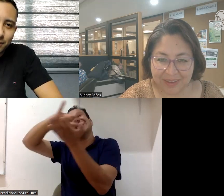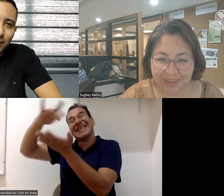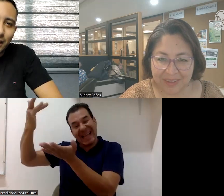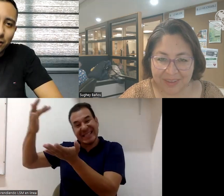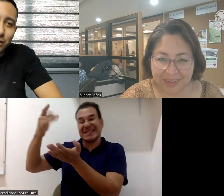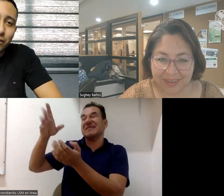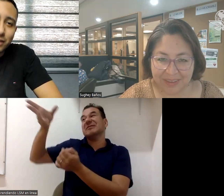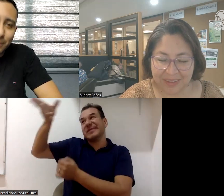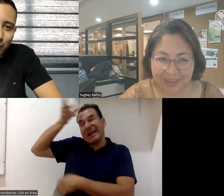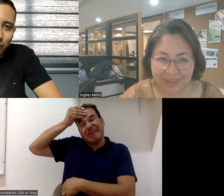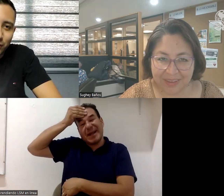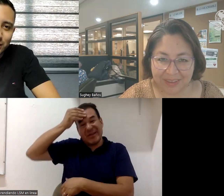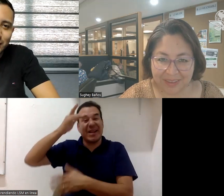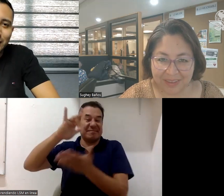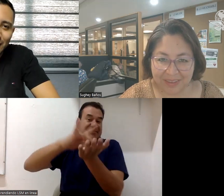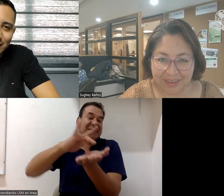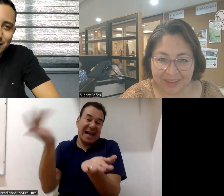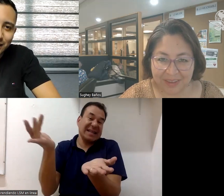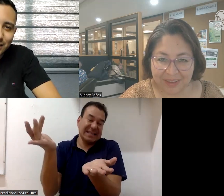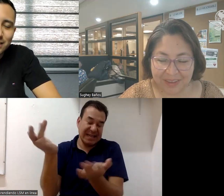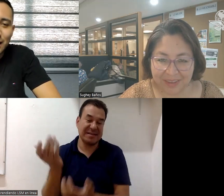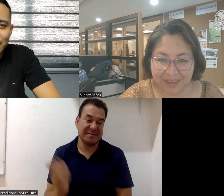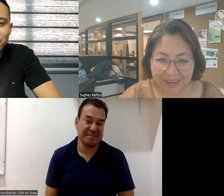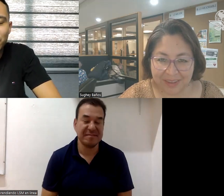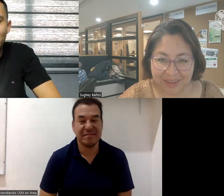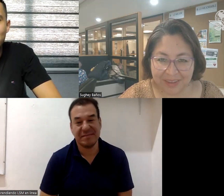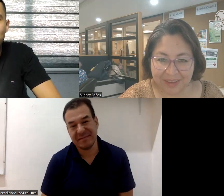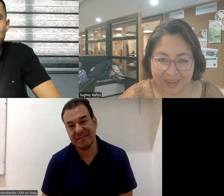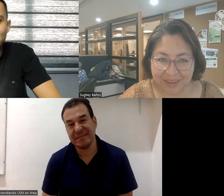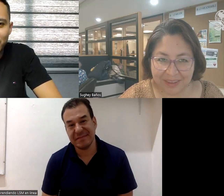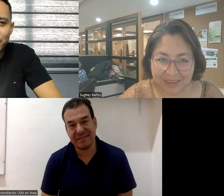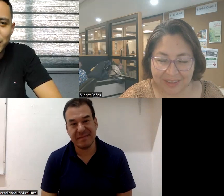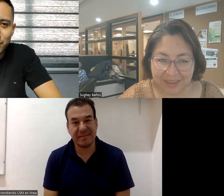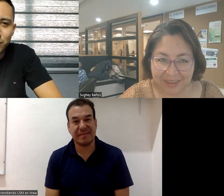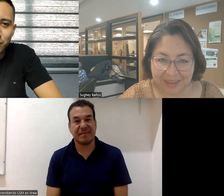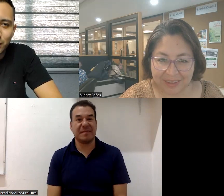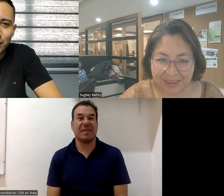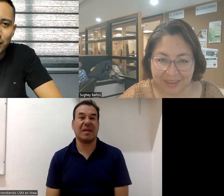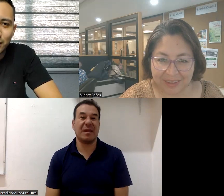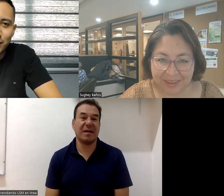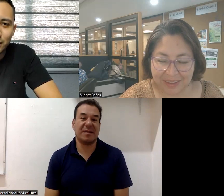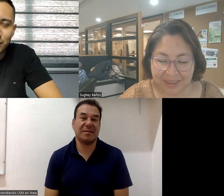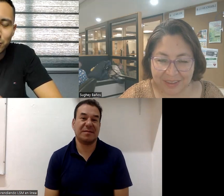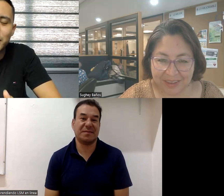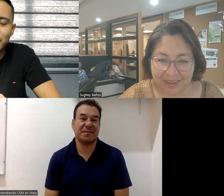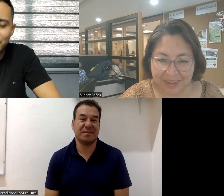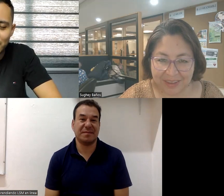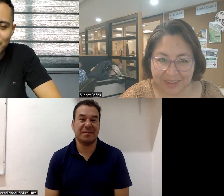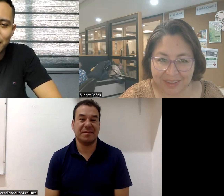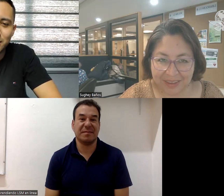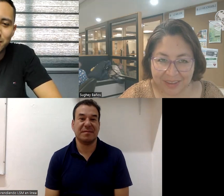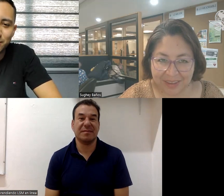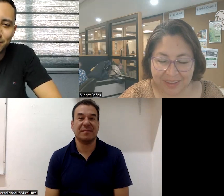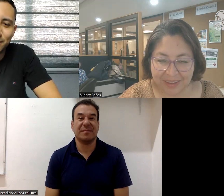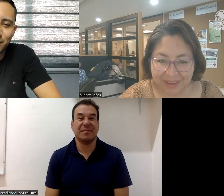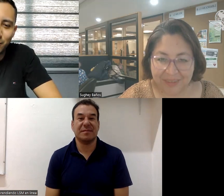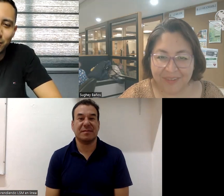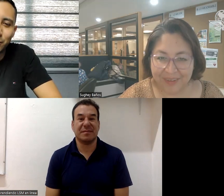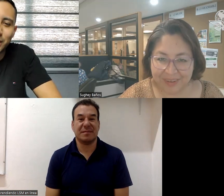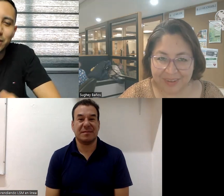los actores también cuando les dicen gracias, gracias ahí es cuando se aprenden más bien los visitantes las señas cuando ven a los